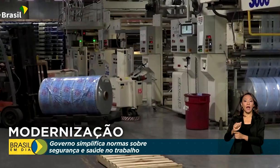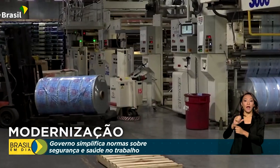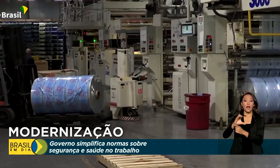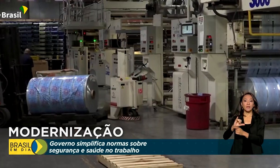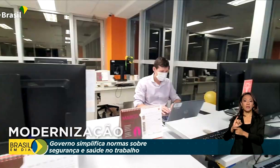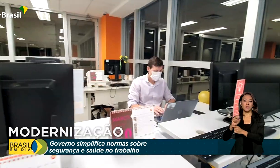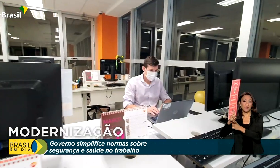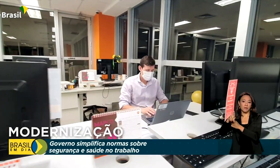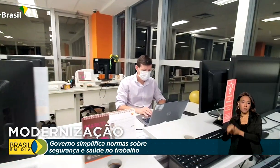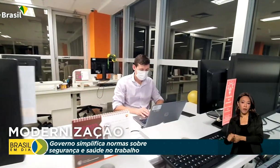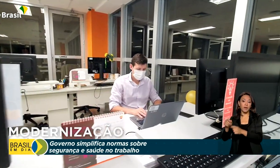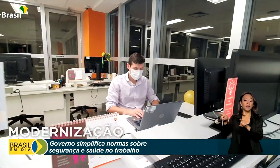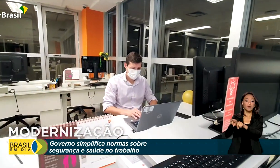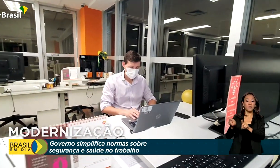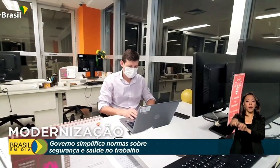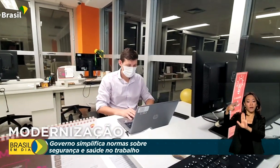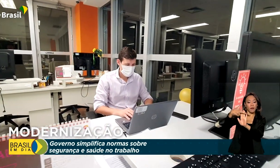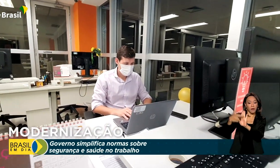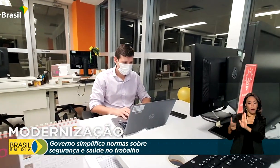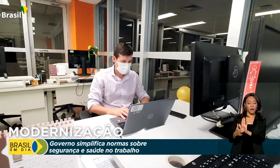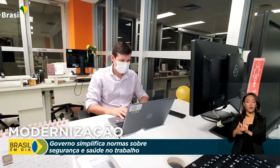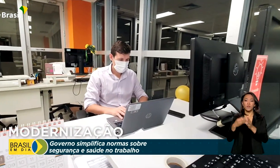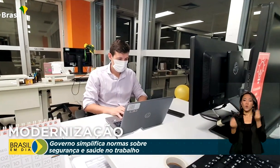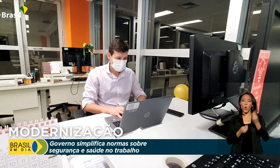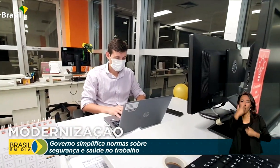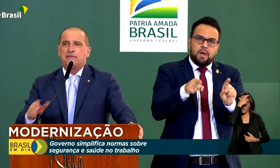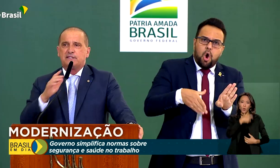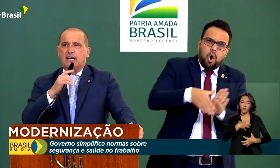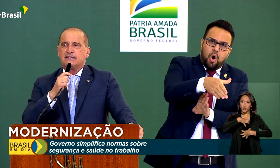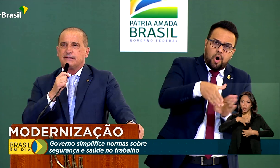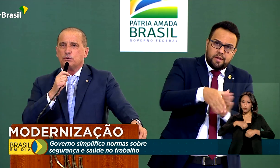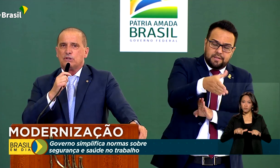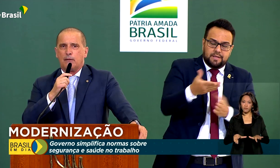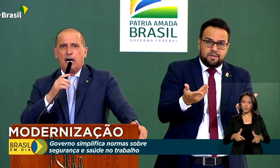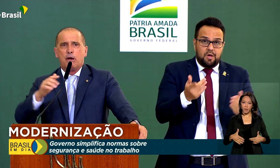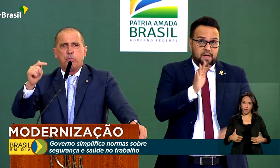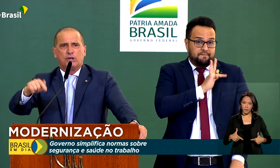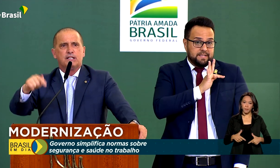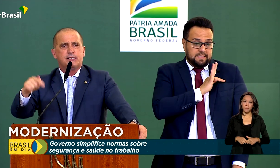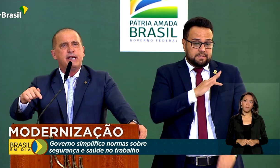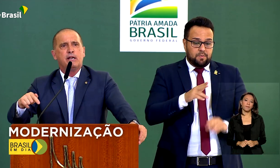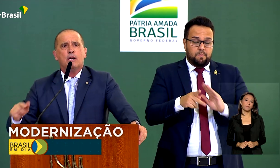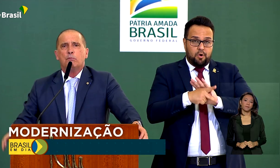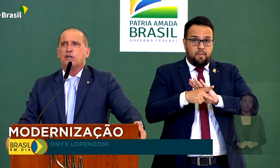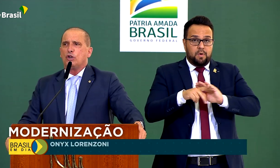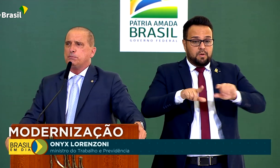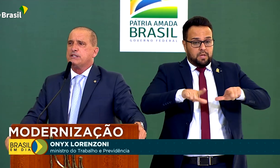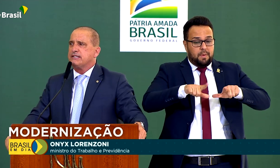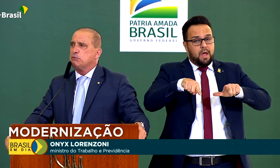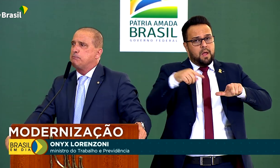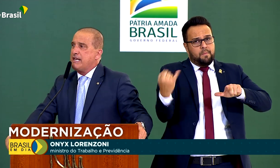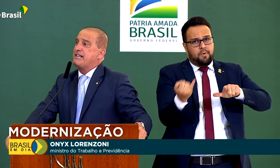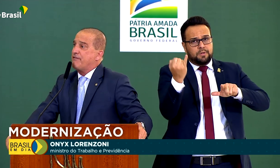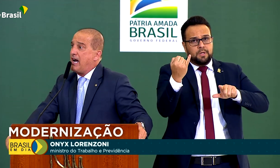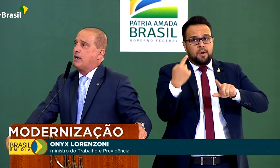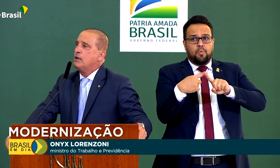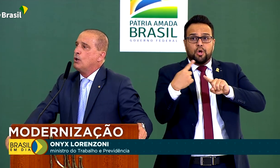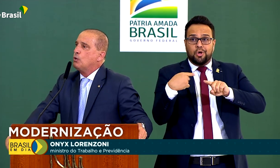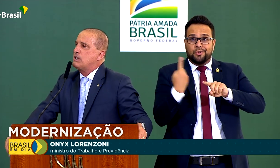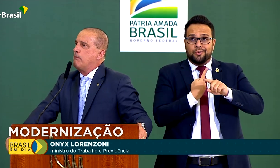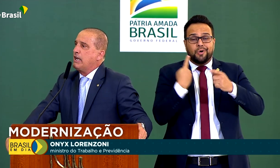de exigências na análise ergonômica do trabalho. A fiscalização do trabalho é importante, sim, porque nós precisamos